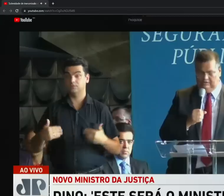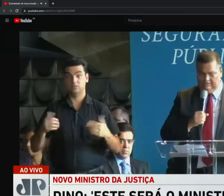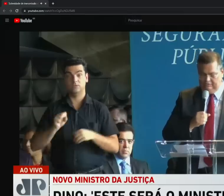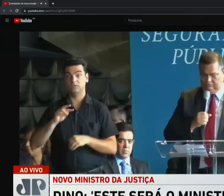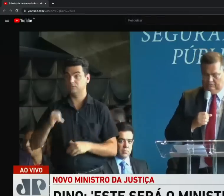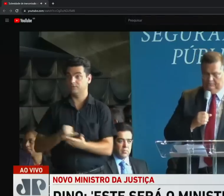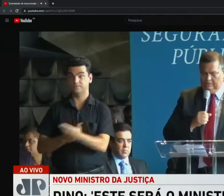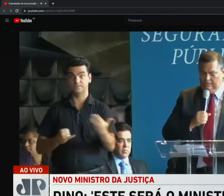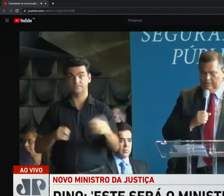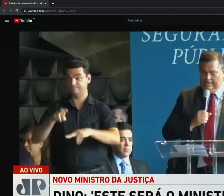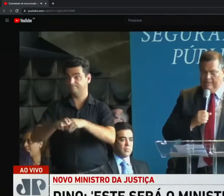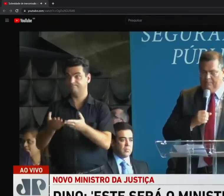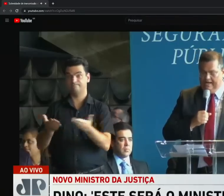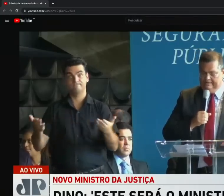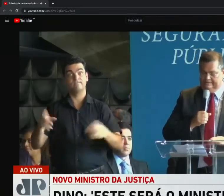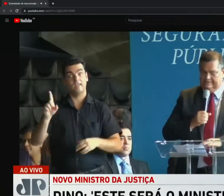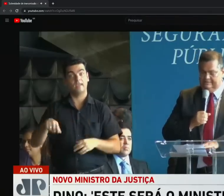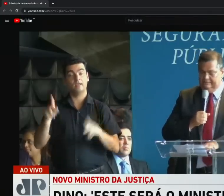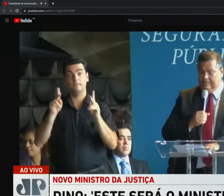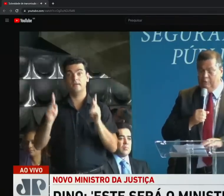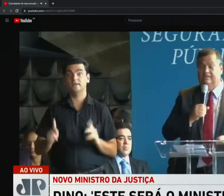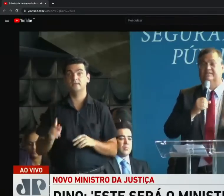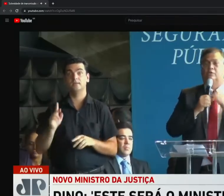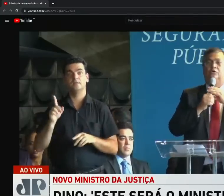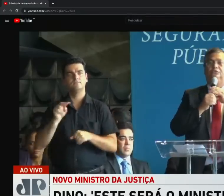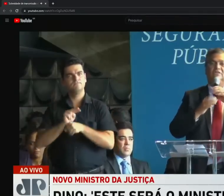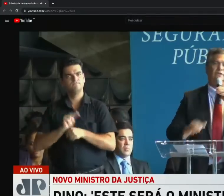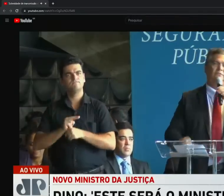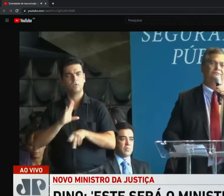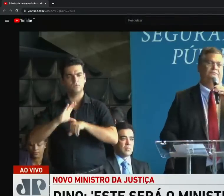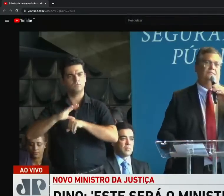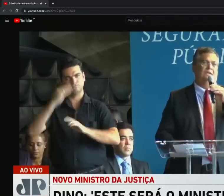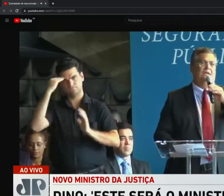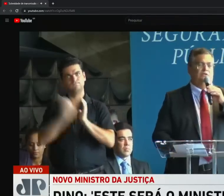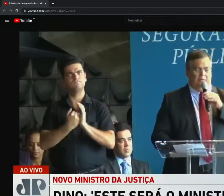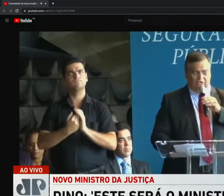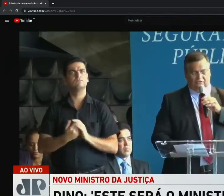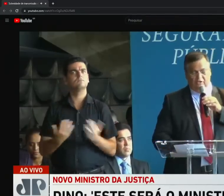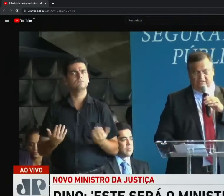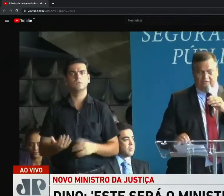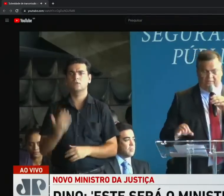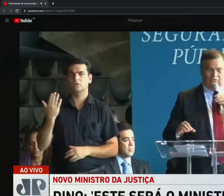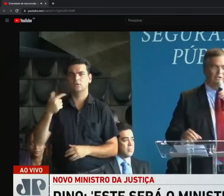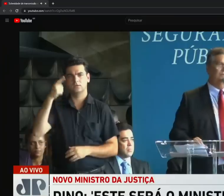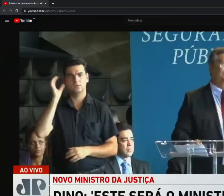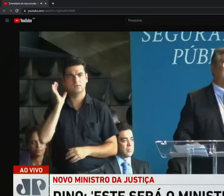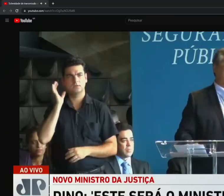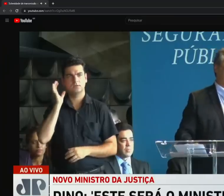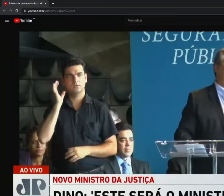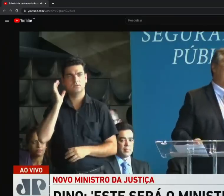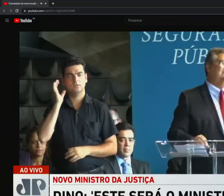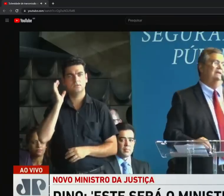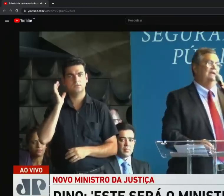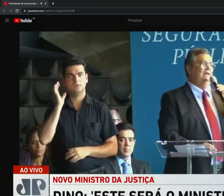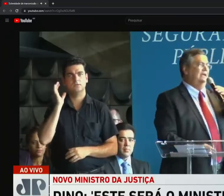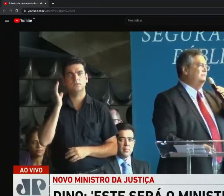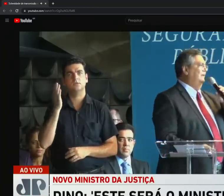STJ que aqui estão, é a paz da proteção à Constituição. Senhora ministra Rosa Weber, a senhora pode ter